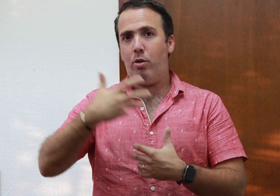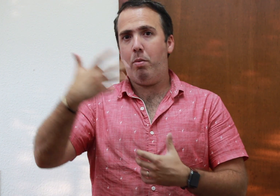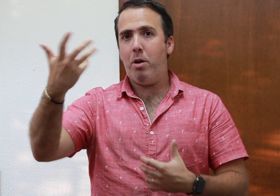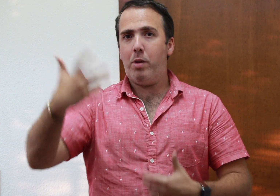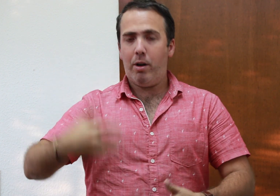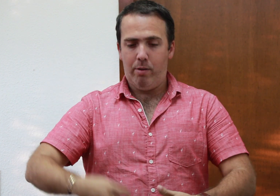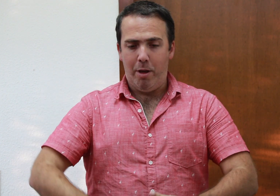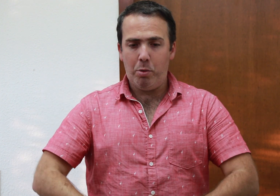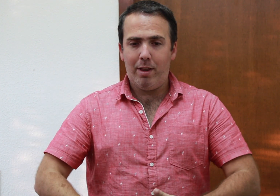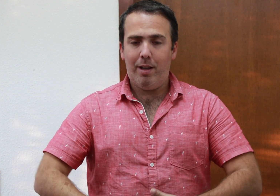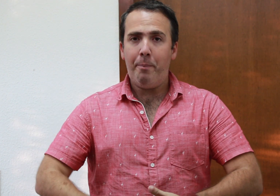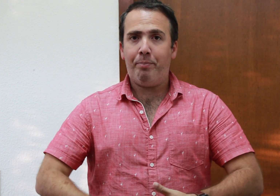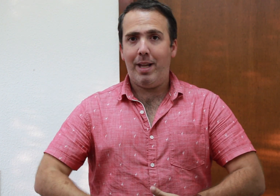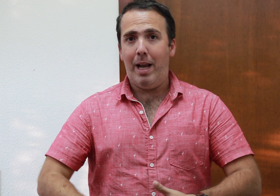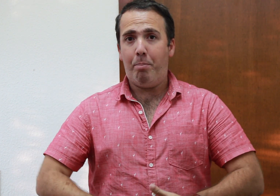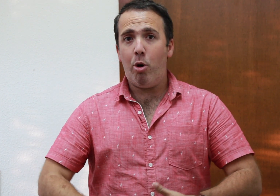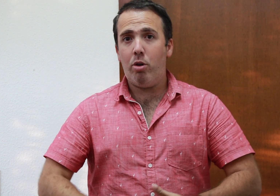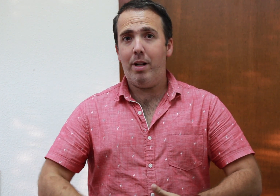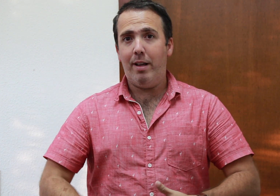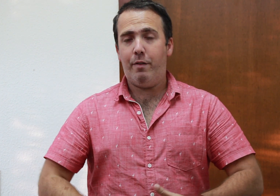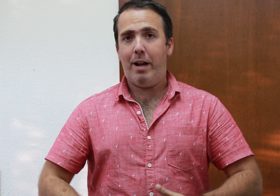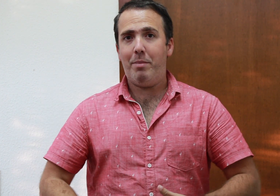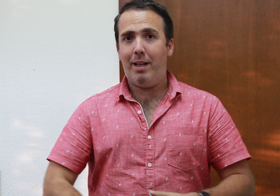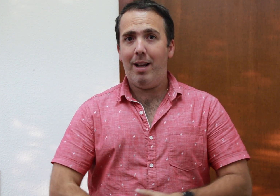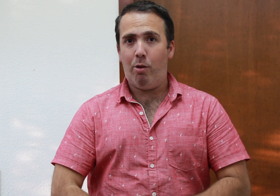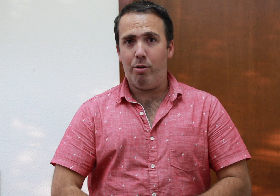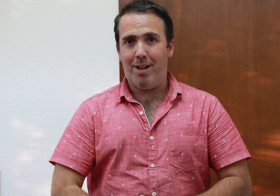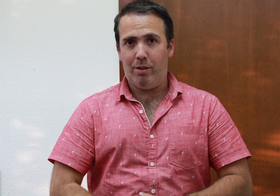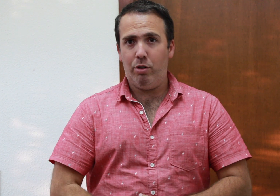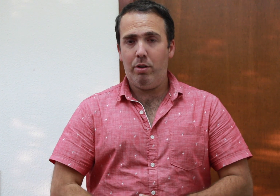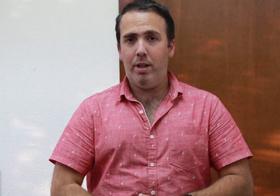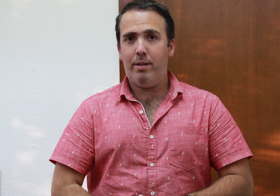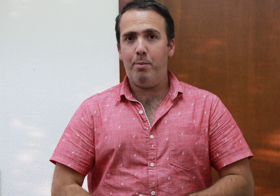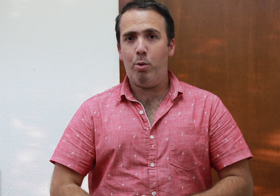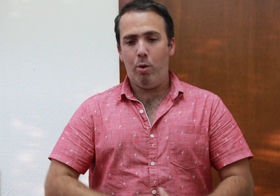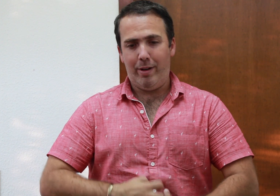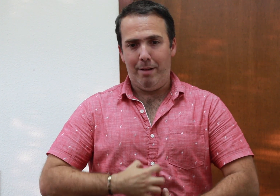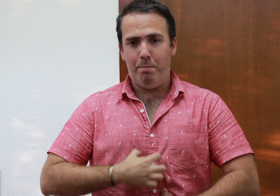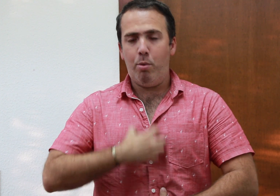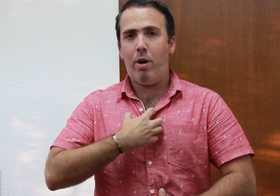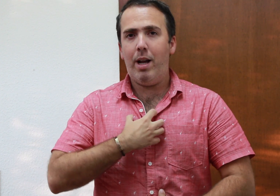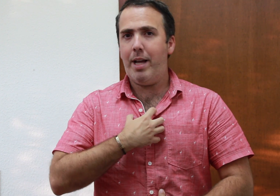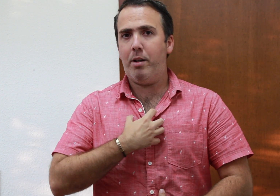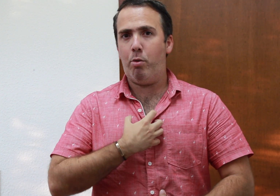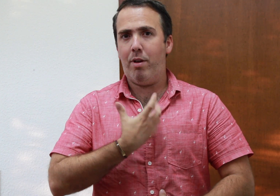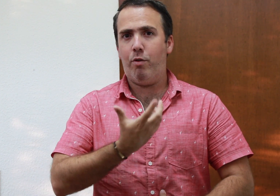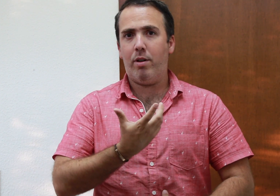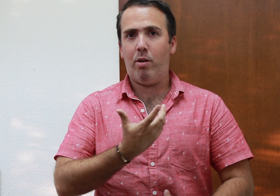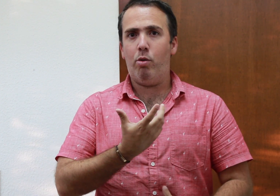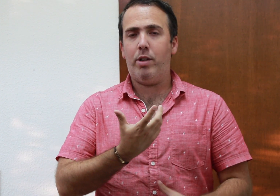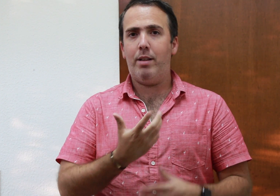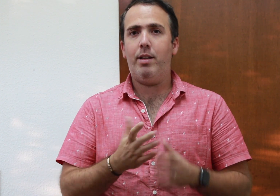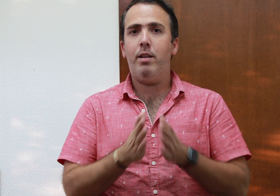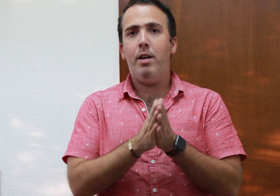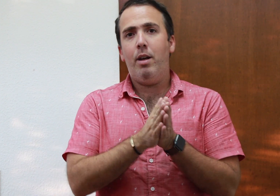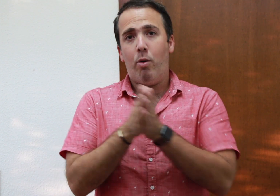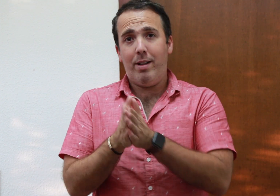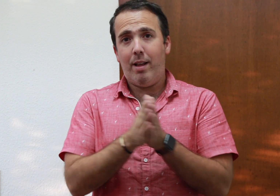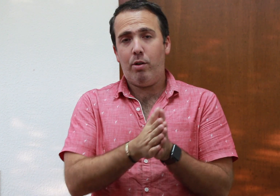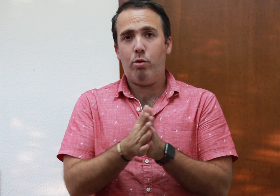nos va a ayudar con la ayuda del apoyo del diafragma, que es la contracción de este músculo que empuja el aire con una fuerza constante. Con estas dos